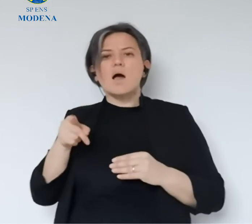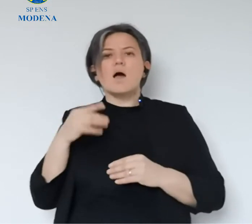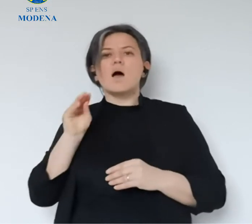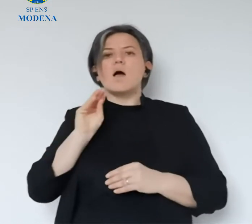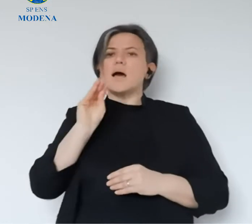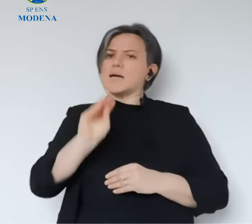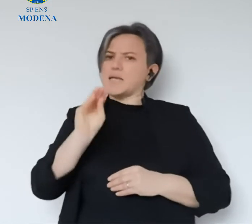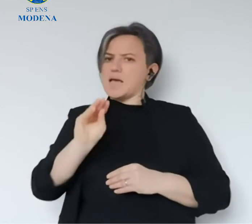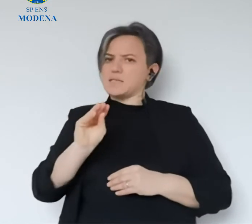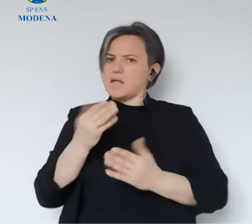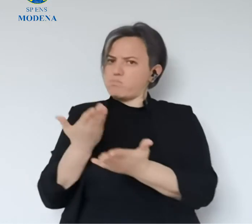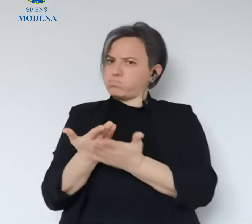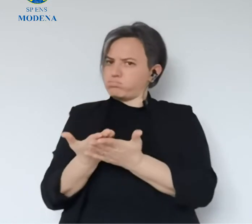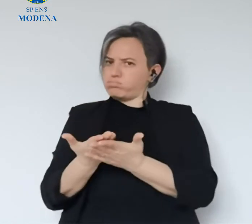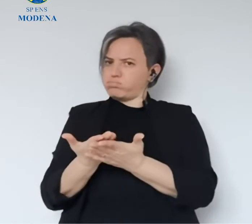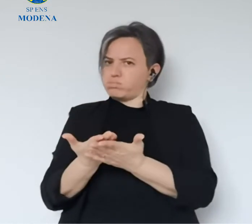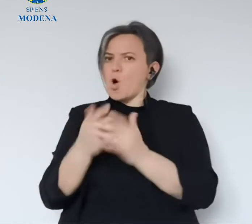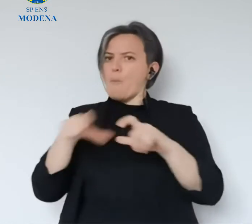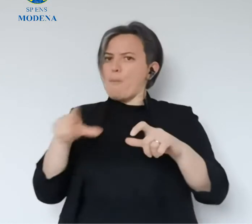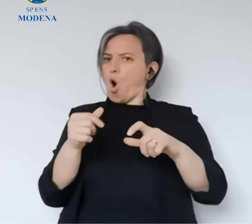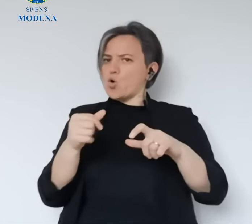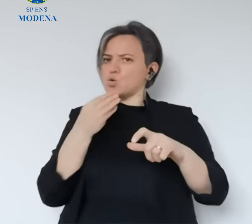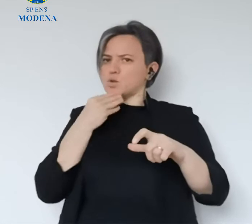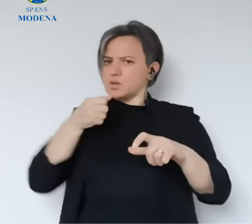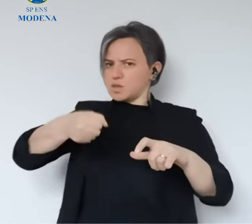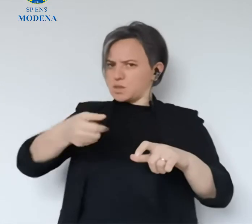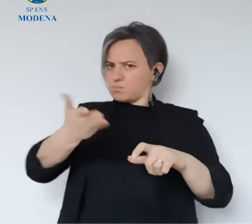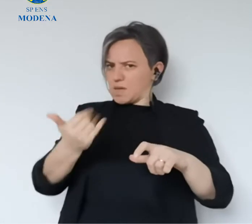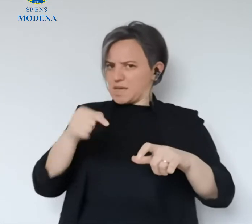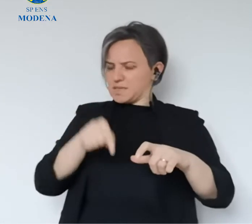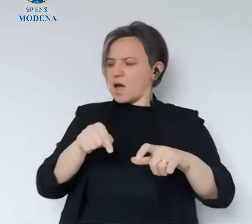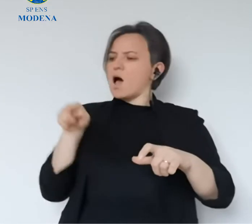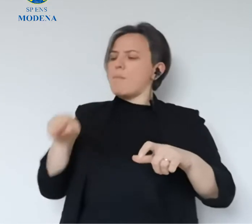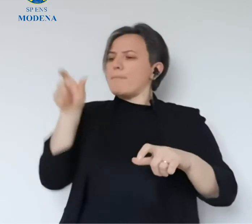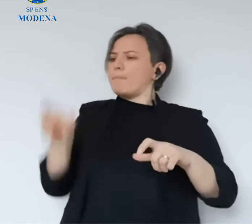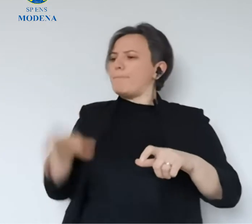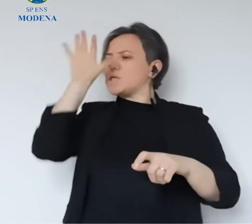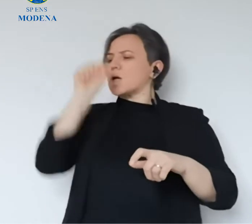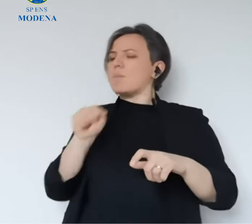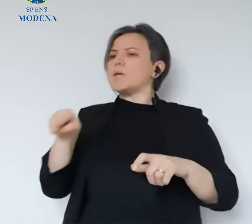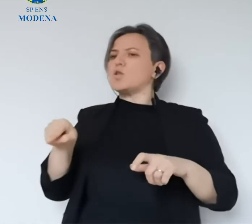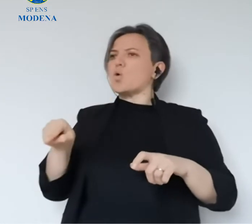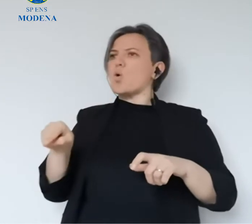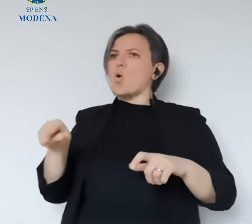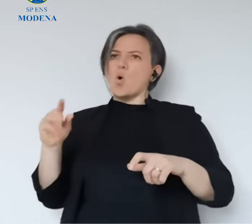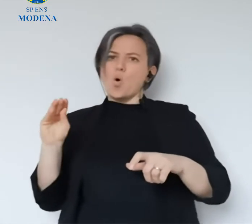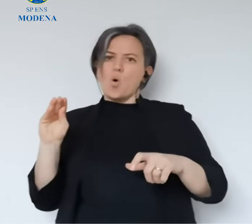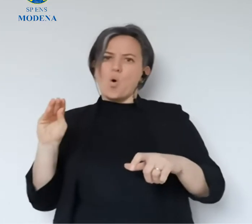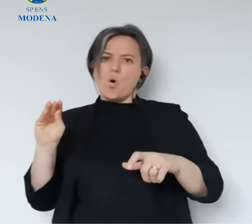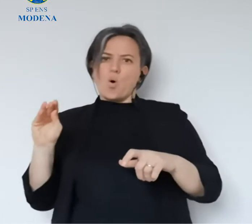positiva. Una persona aveva fatto domanda per avere il bonus spesa, ne aveva regolarmente diritto,